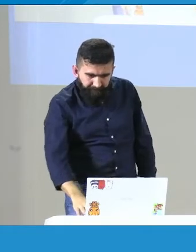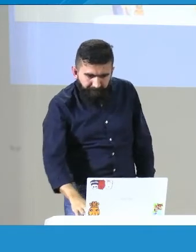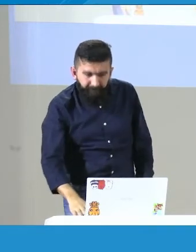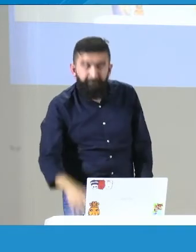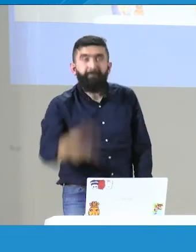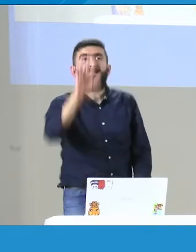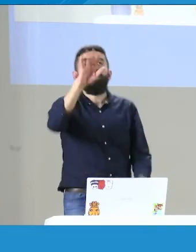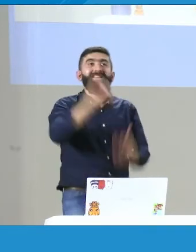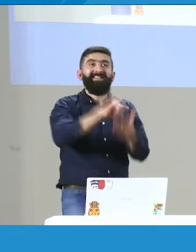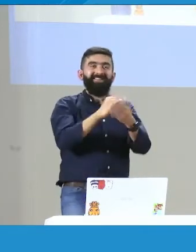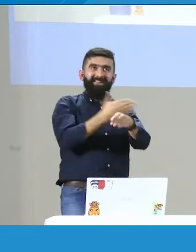Siguiente.